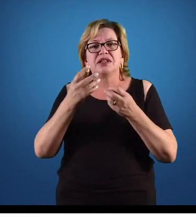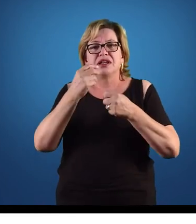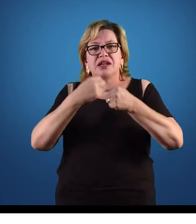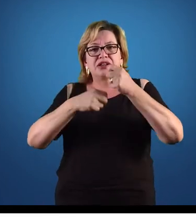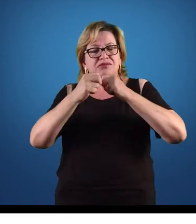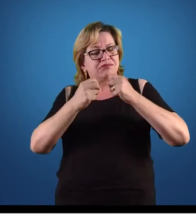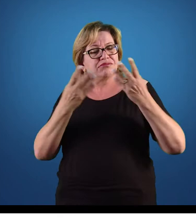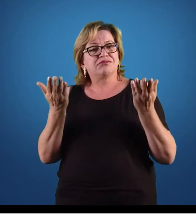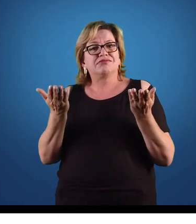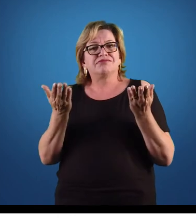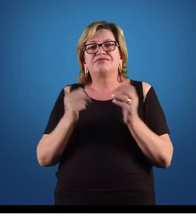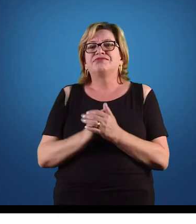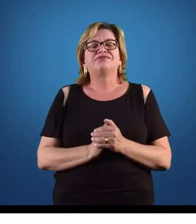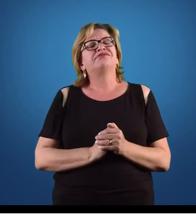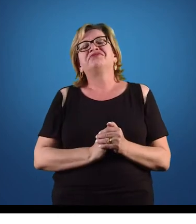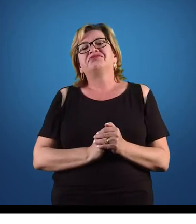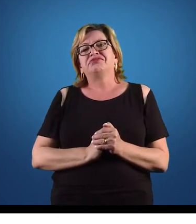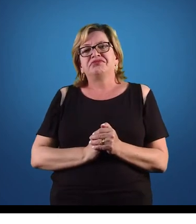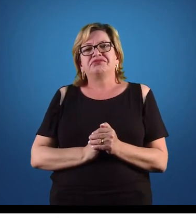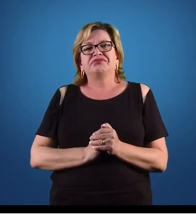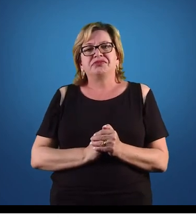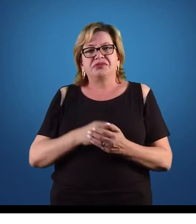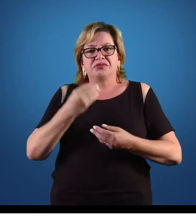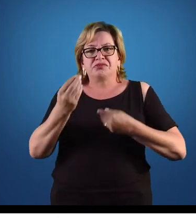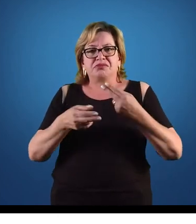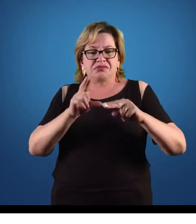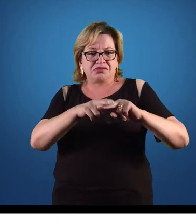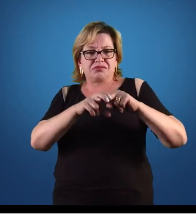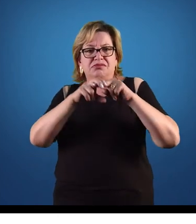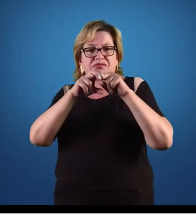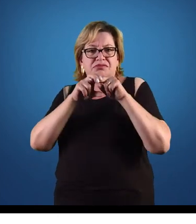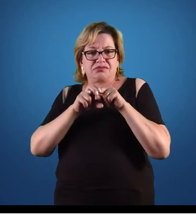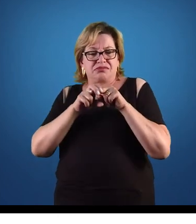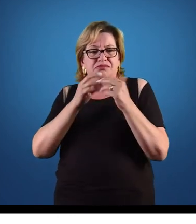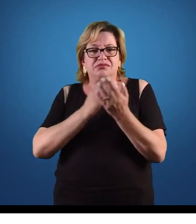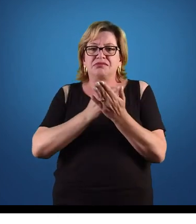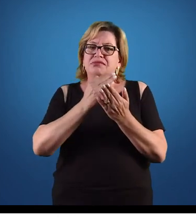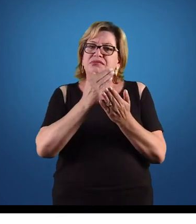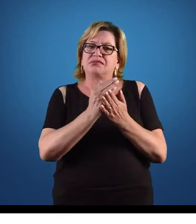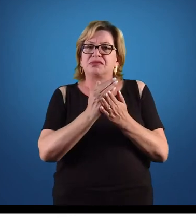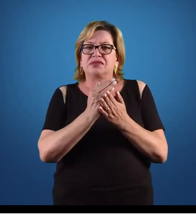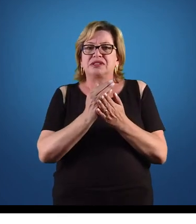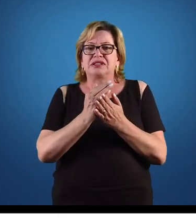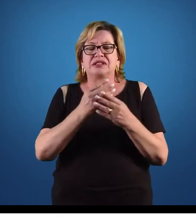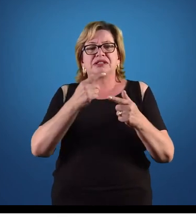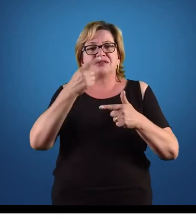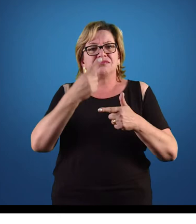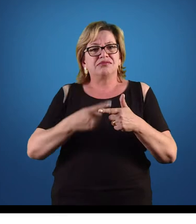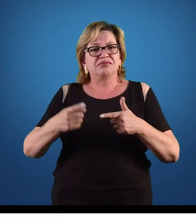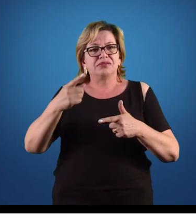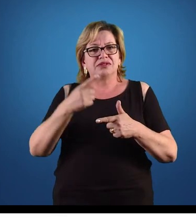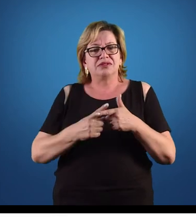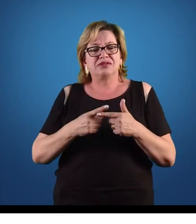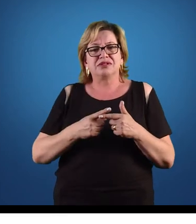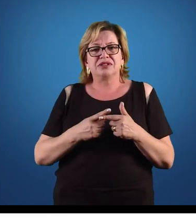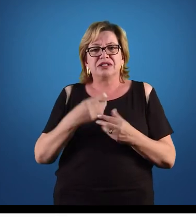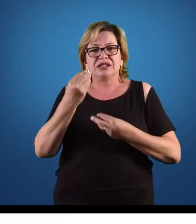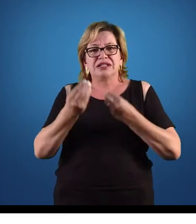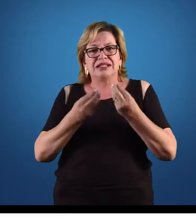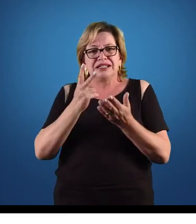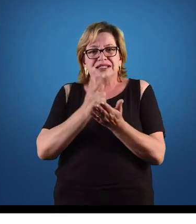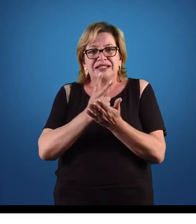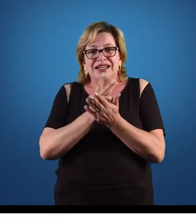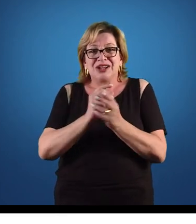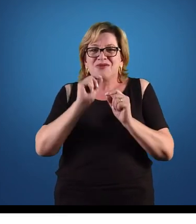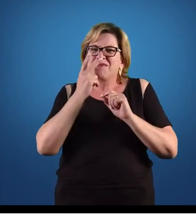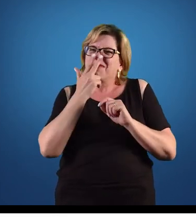se desenvolvesse? Diante disso, veio a situação de simples, aquela situação